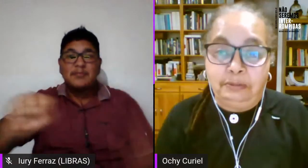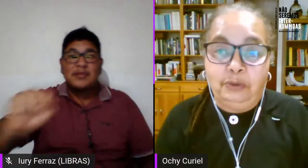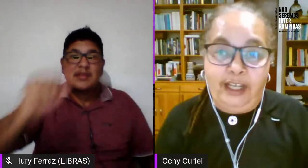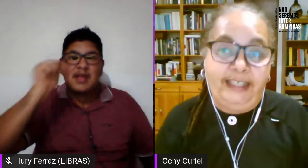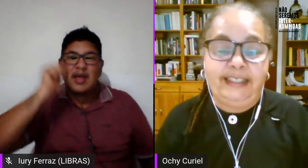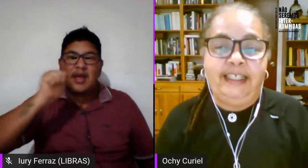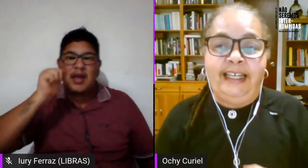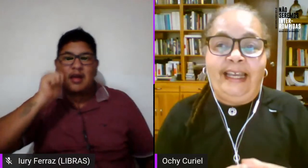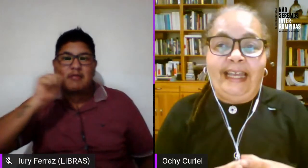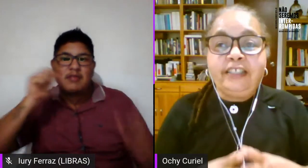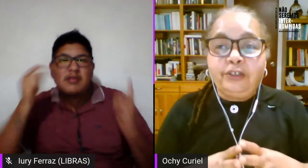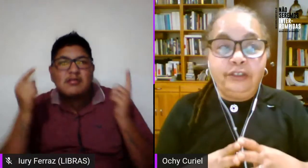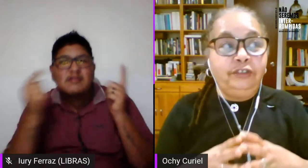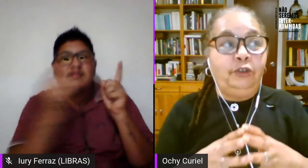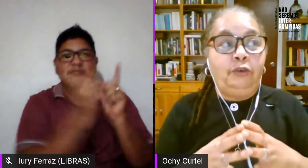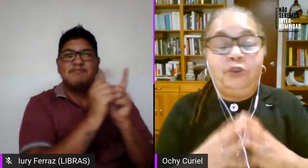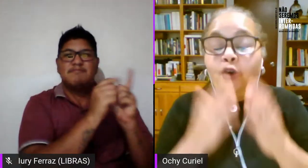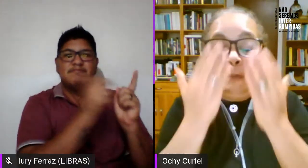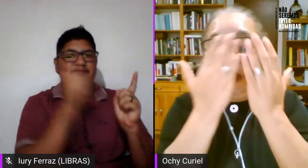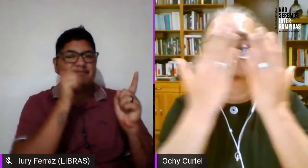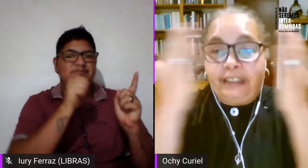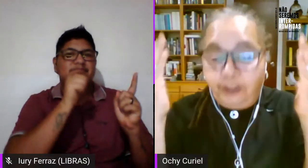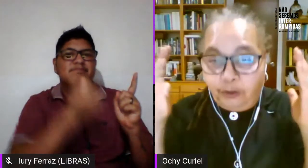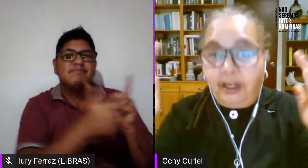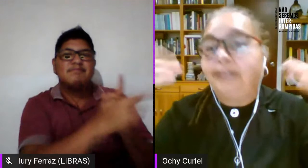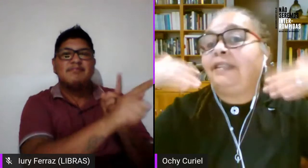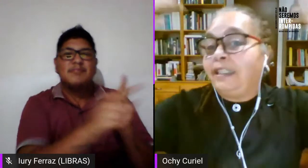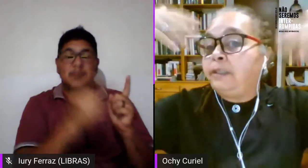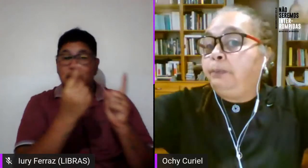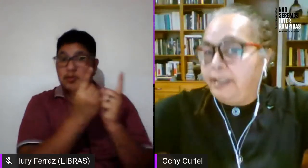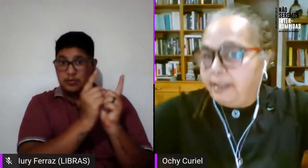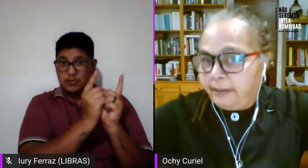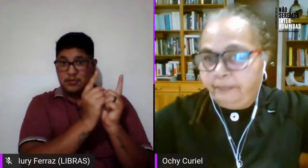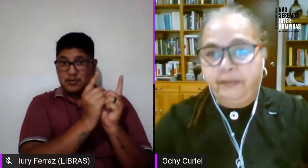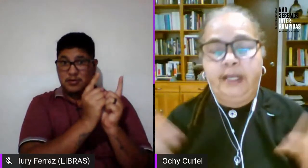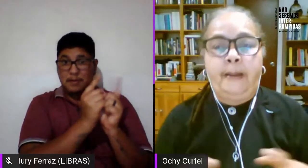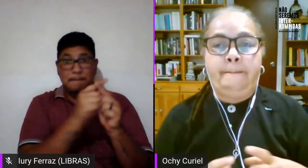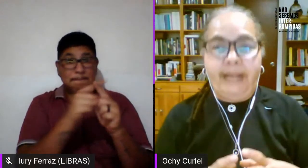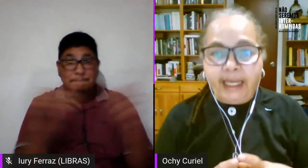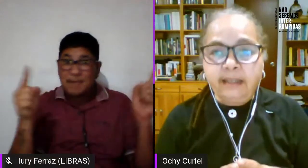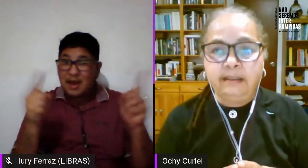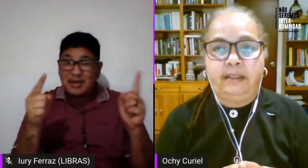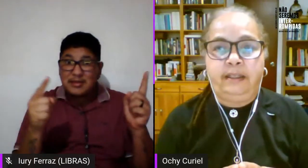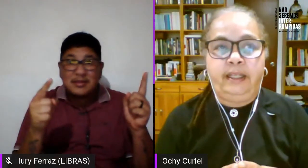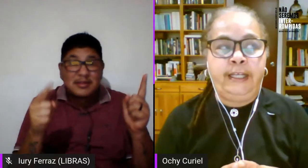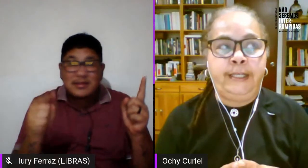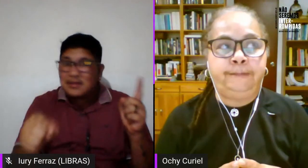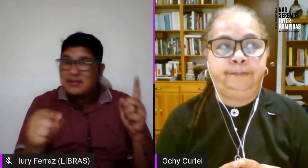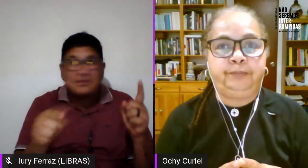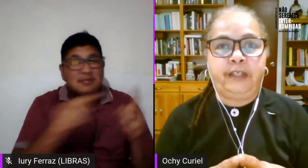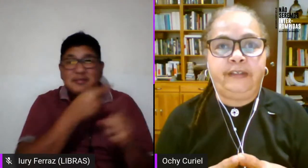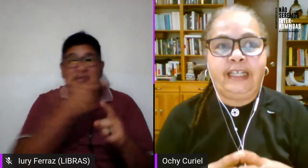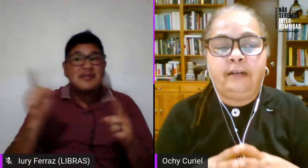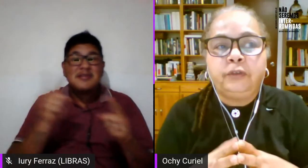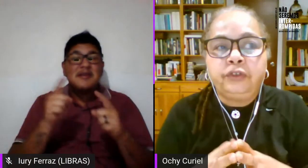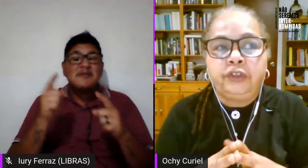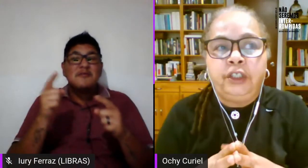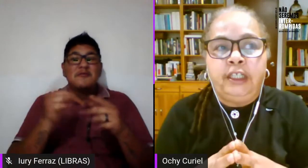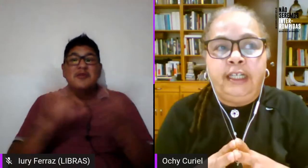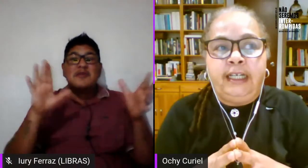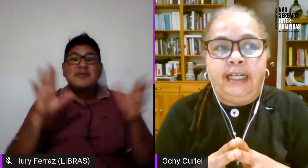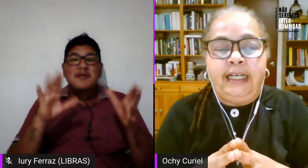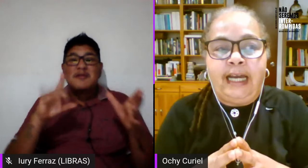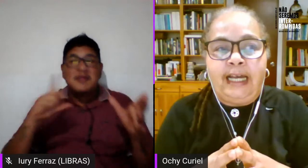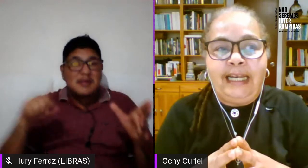acostaban con mujeres eso no nos permitió hasta después ver digamos